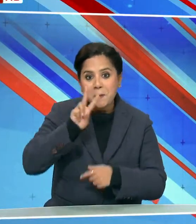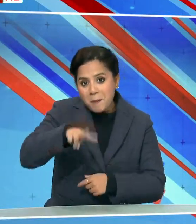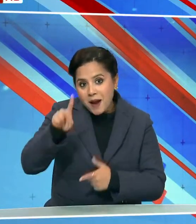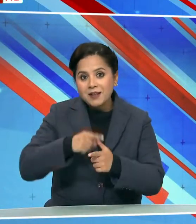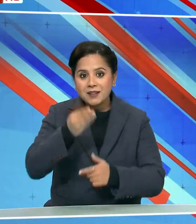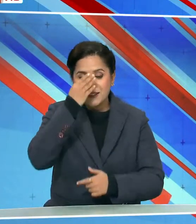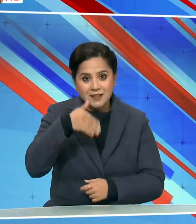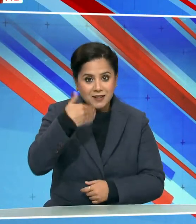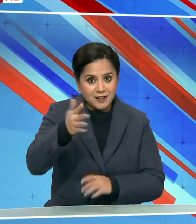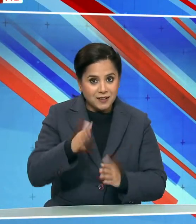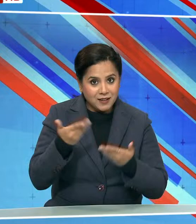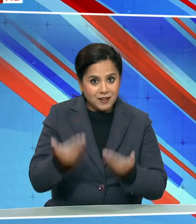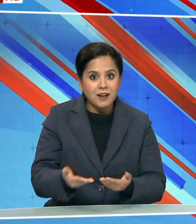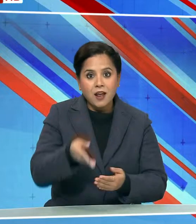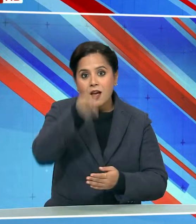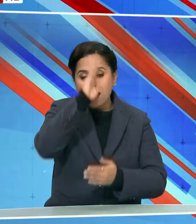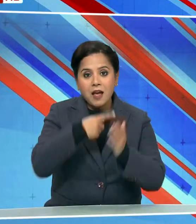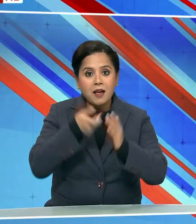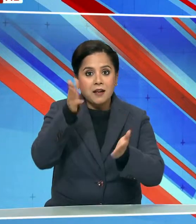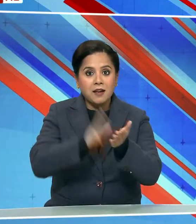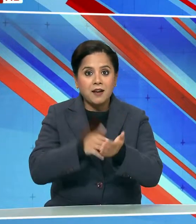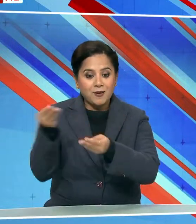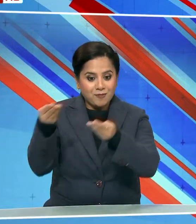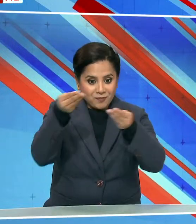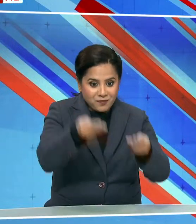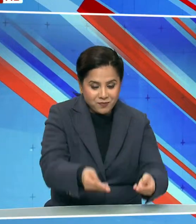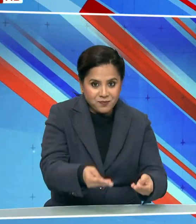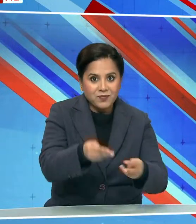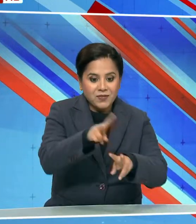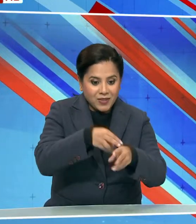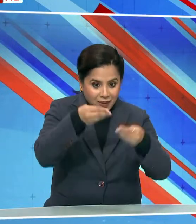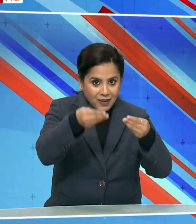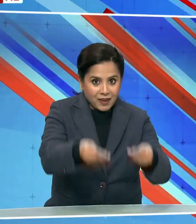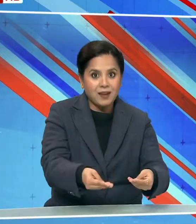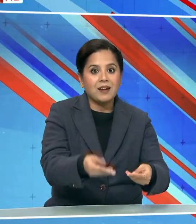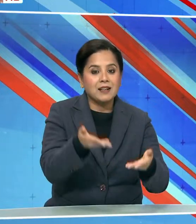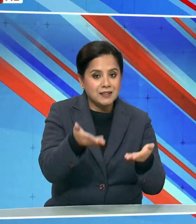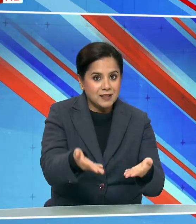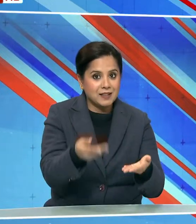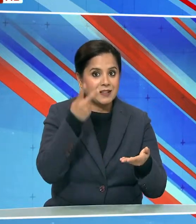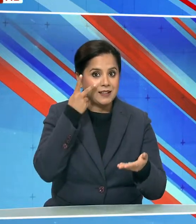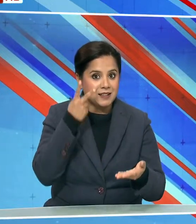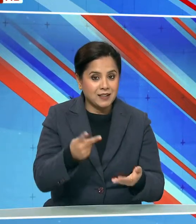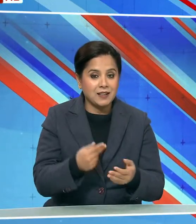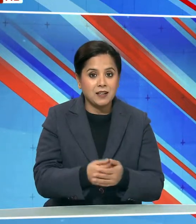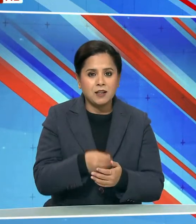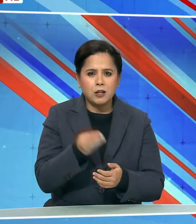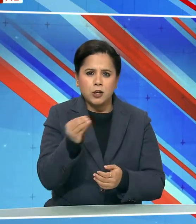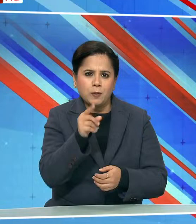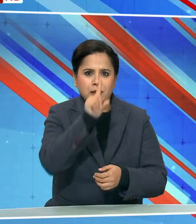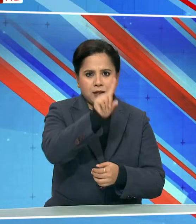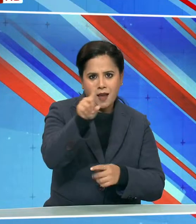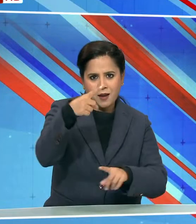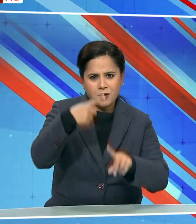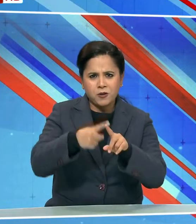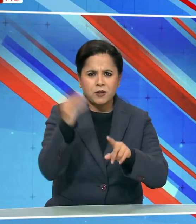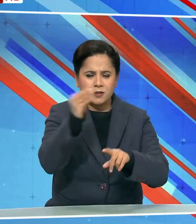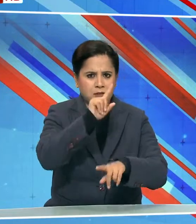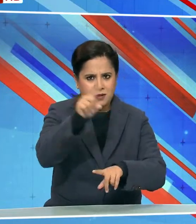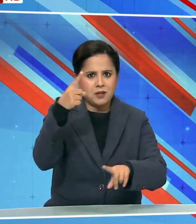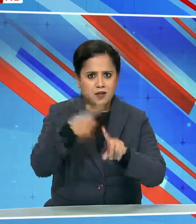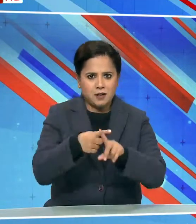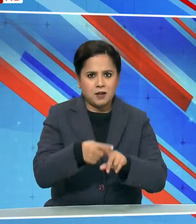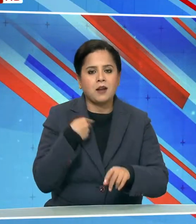यहाँ भगवान राम की प्रस्टष्टा होगी और समय है साड़े जारा बजे का साड़े जारा बजे